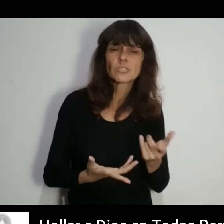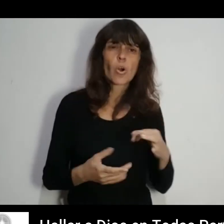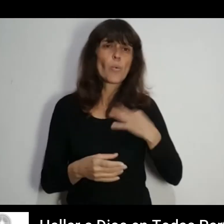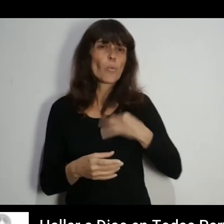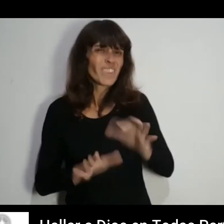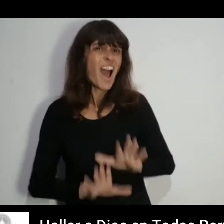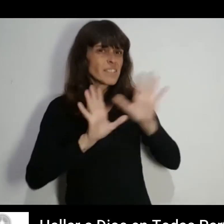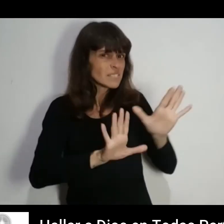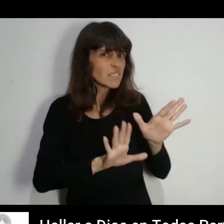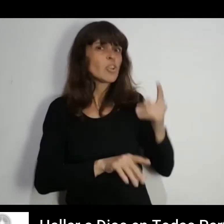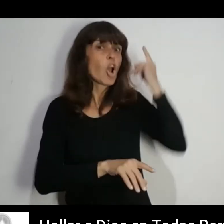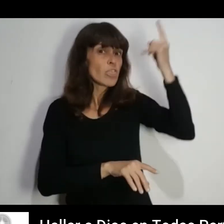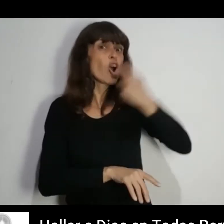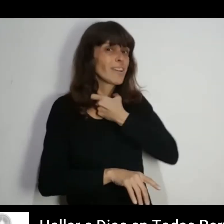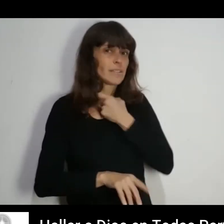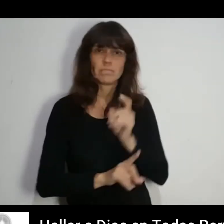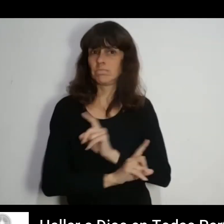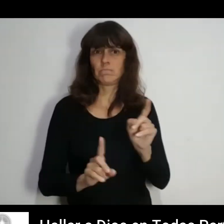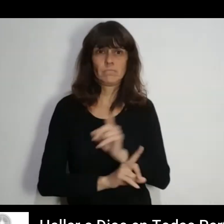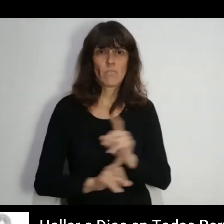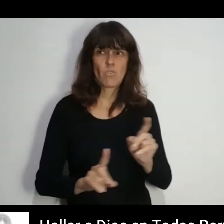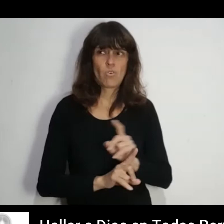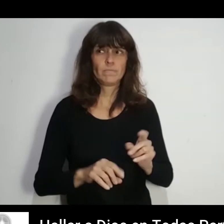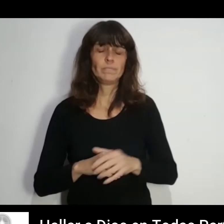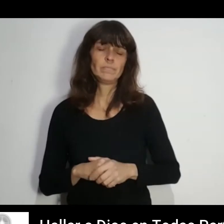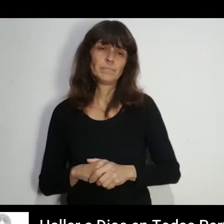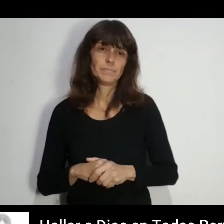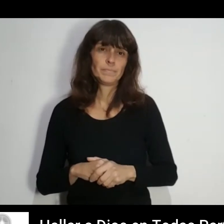Claramente vivir así no era lo que Dios me pedía que hiciera